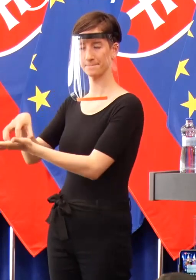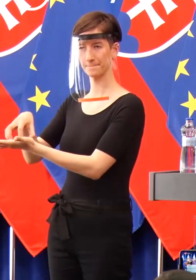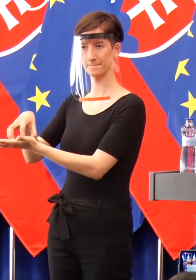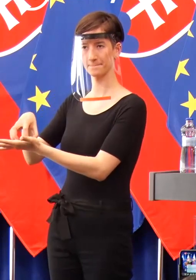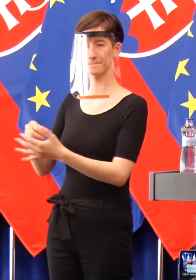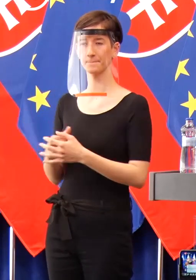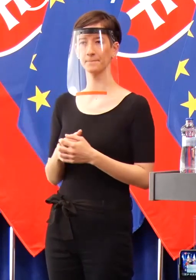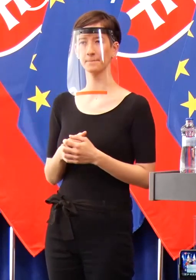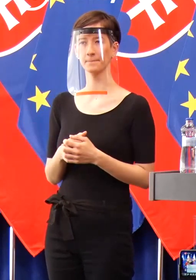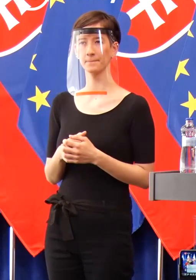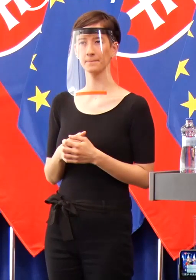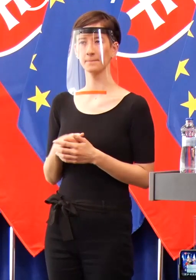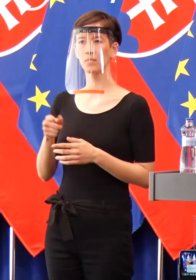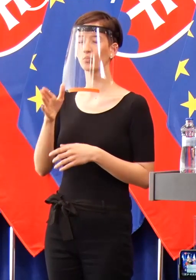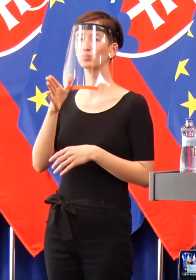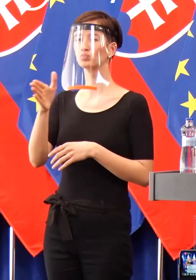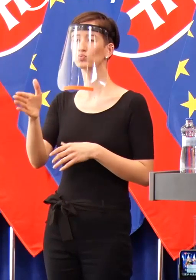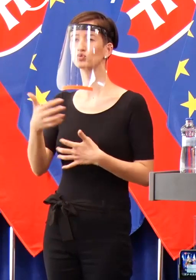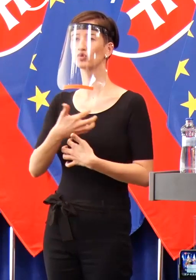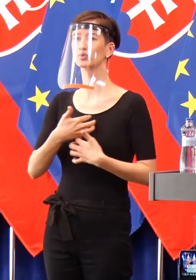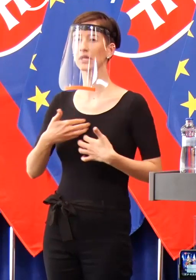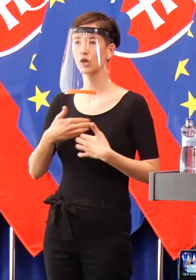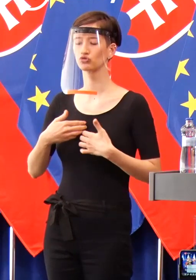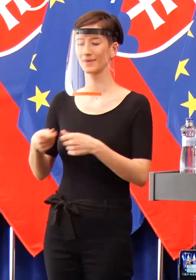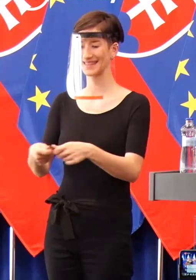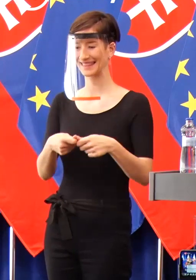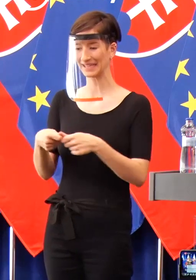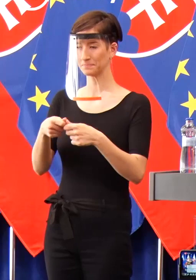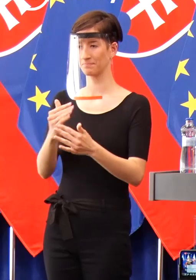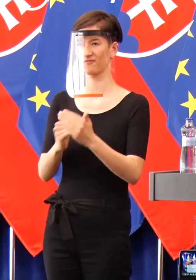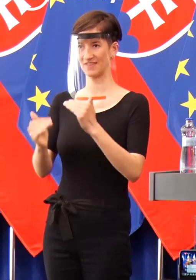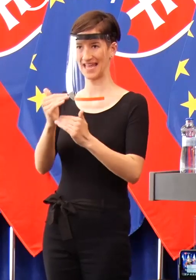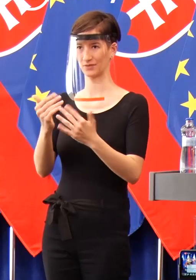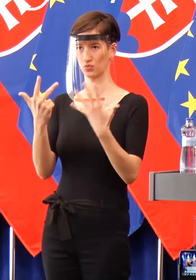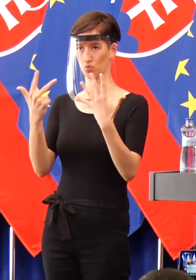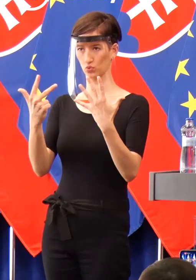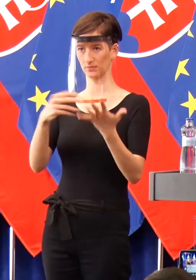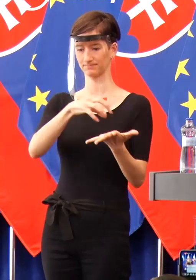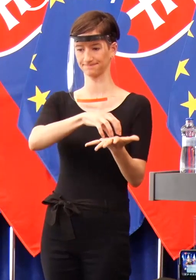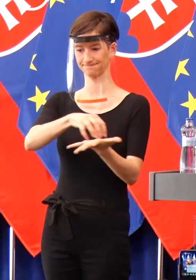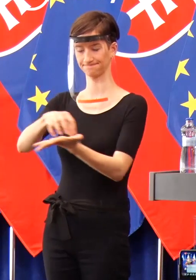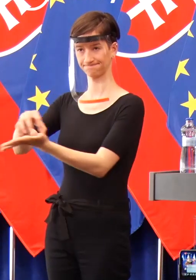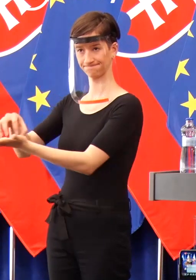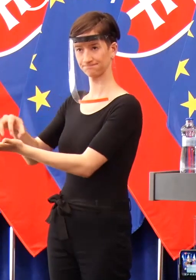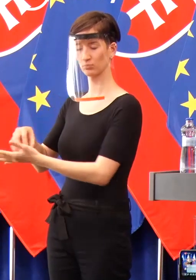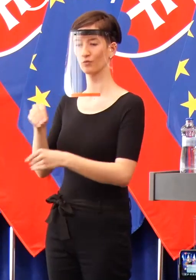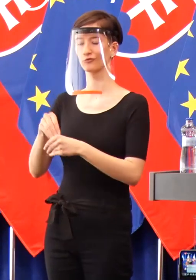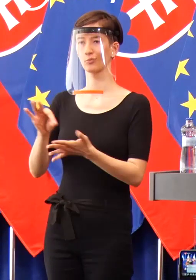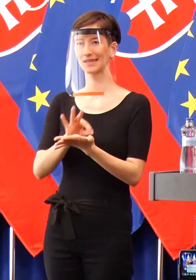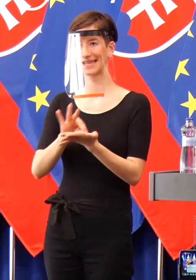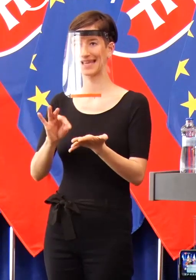budúcnosti sa snažíme tento počet týmov zdvojnásobit, tak, aby sa kapacita testování zvyšila.